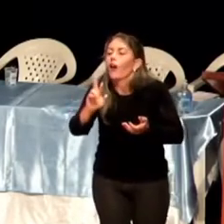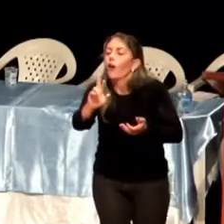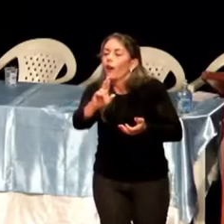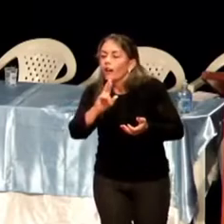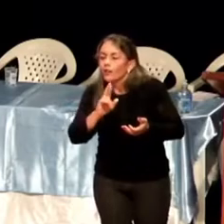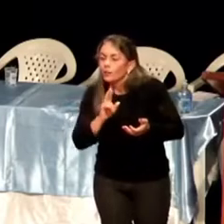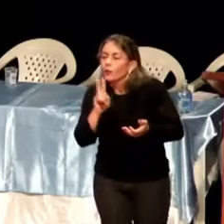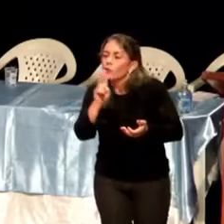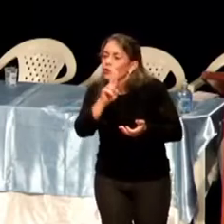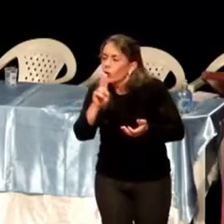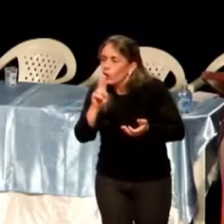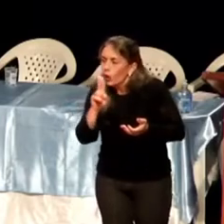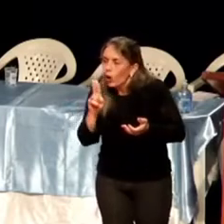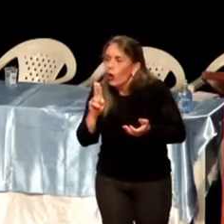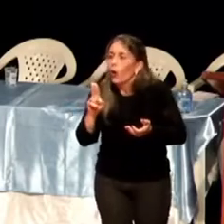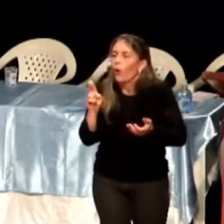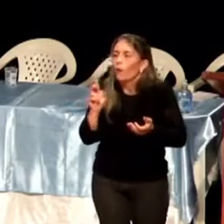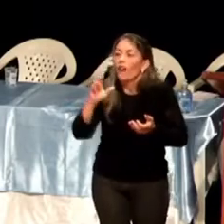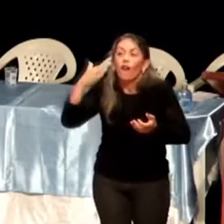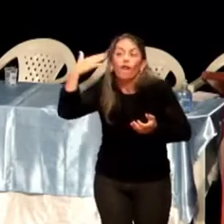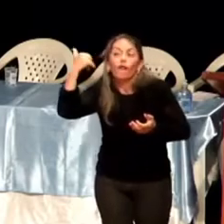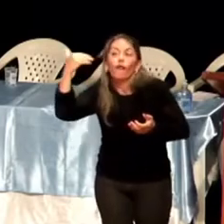Até os homens estão lavando roubo aqui.